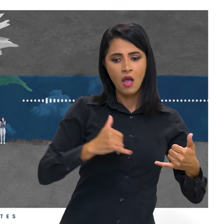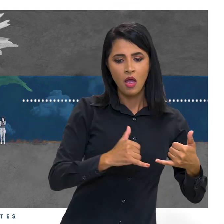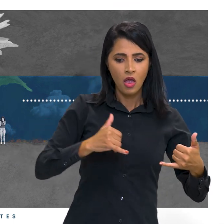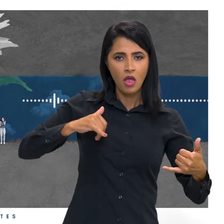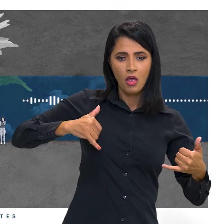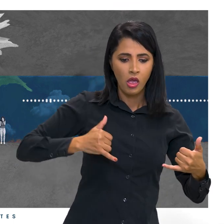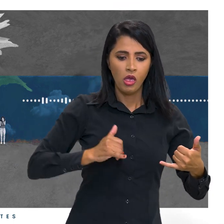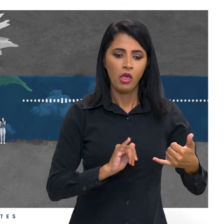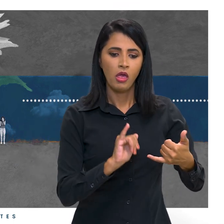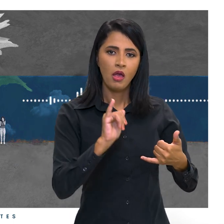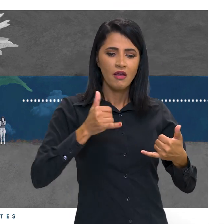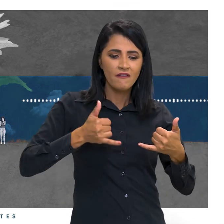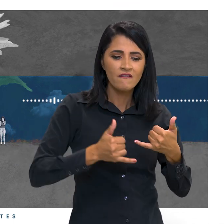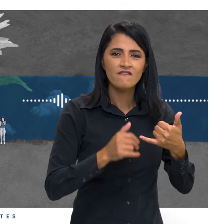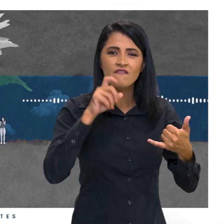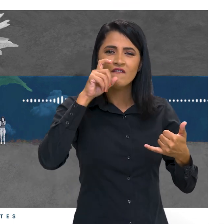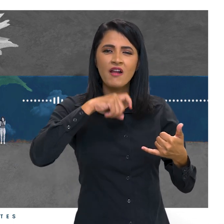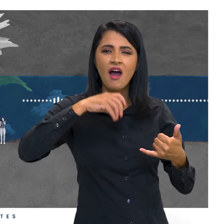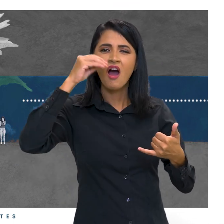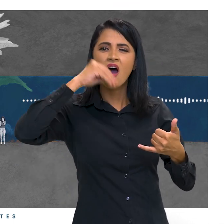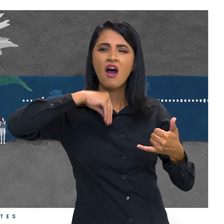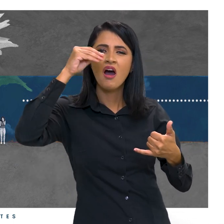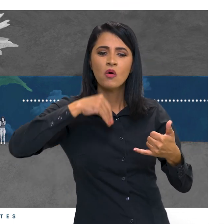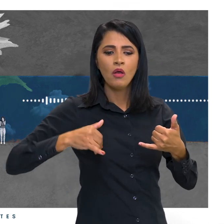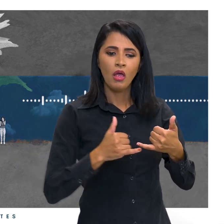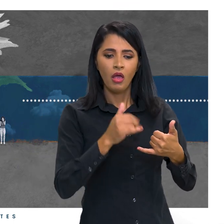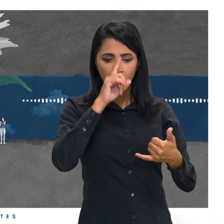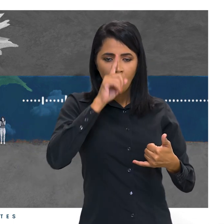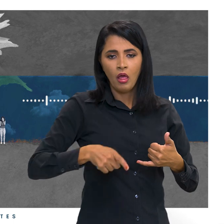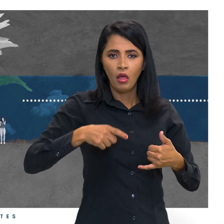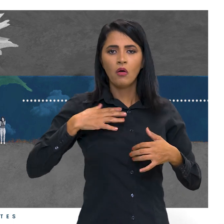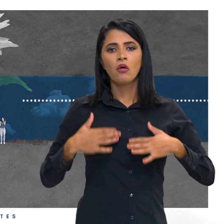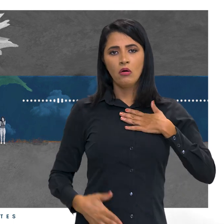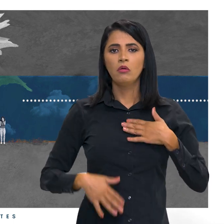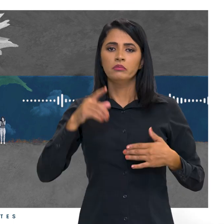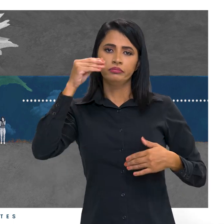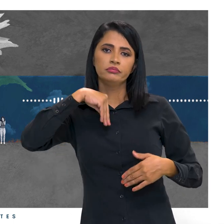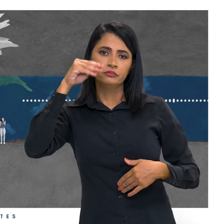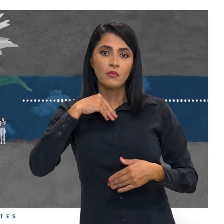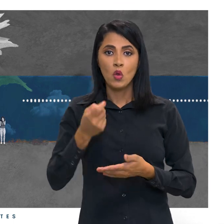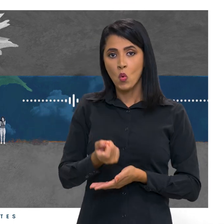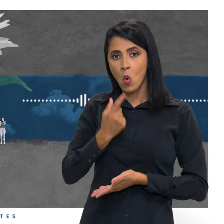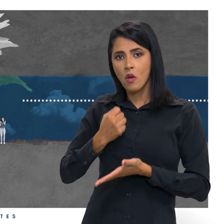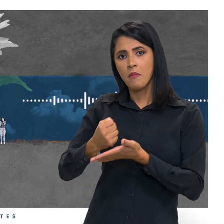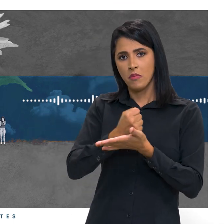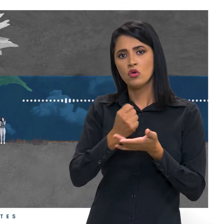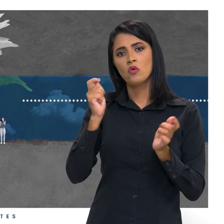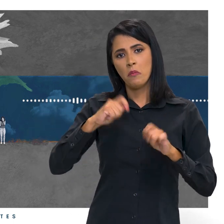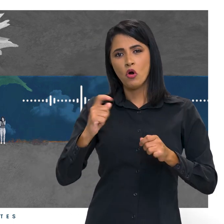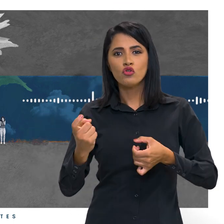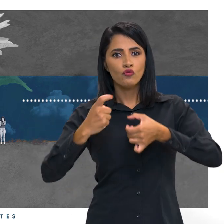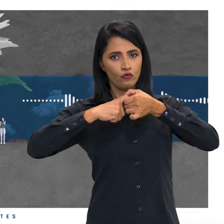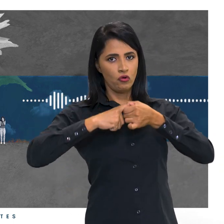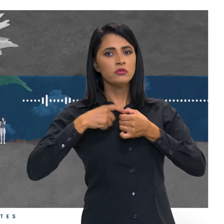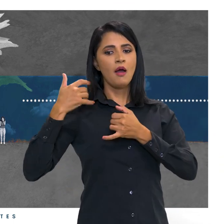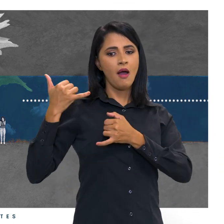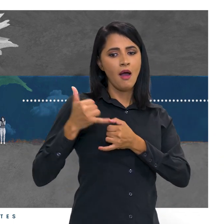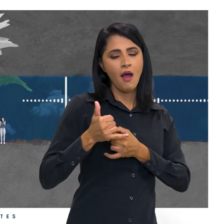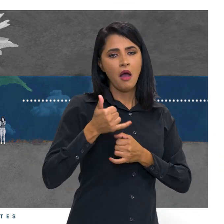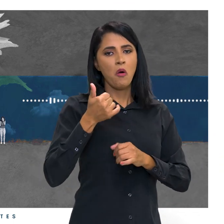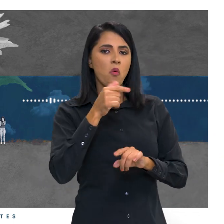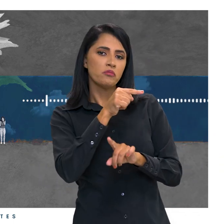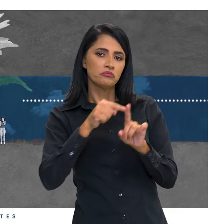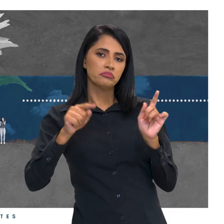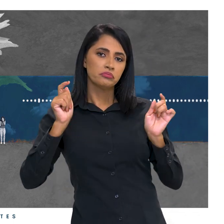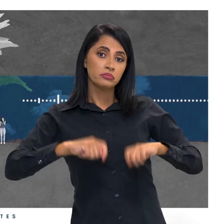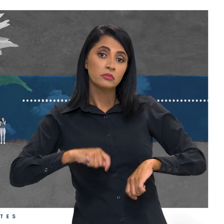completo, e o comando do corpo pode ficar prejudicado. Com medicamentos, esse sinal pode voltar por completo ou parcialmente,